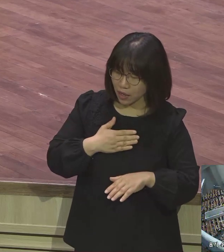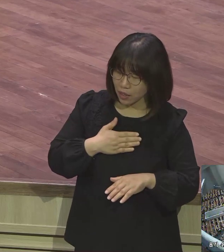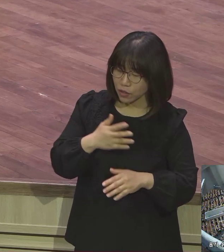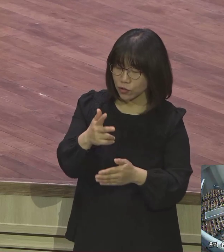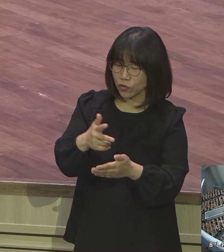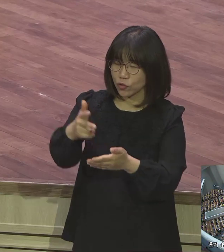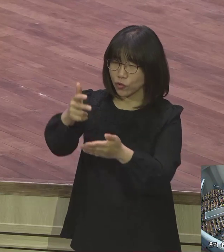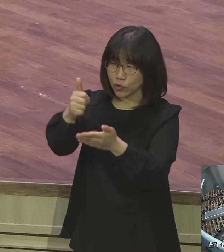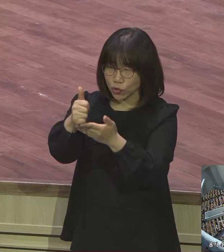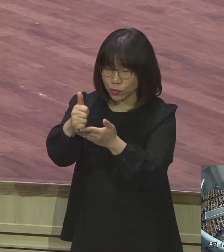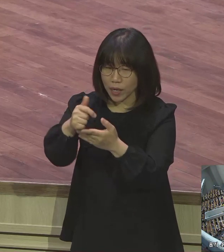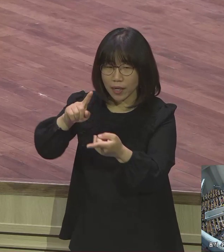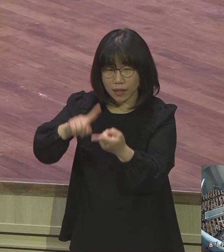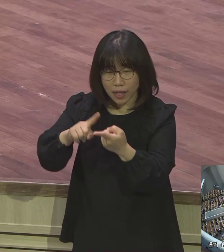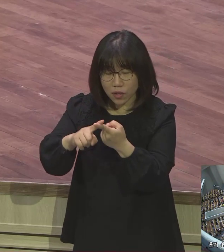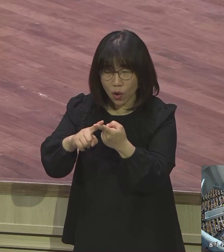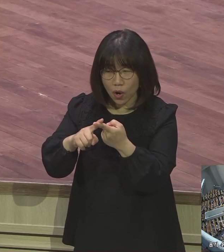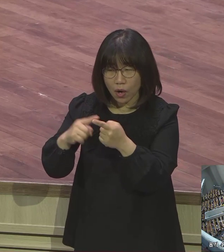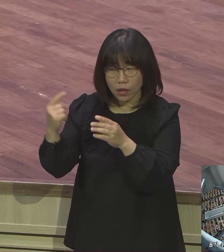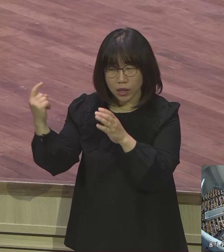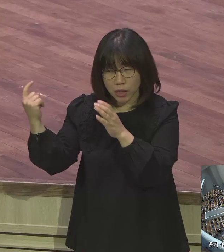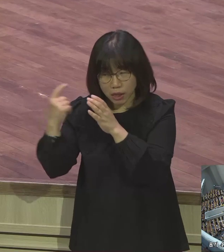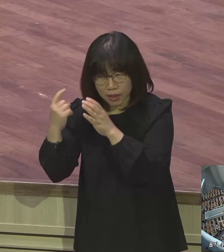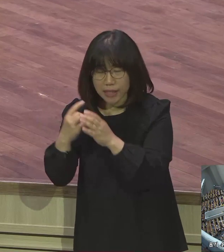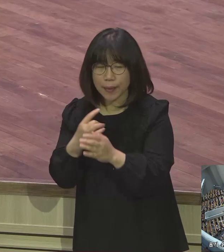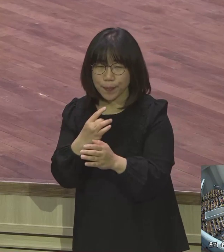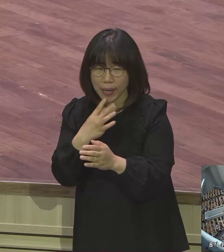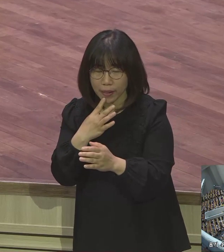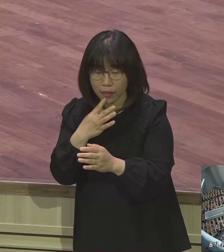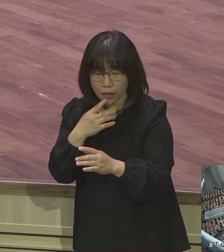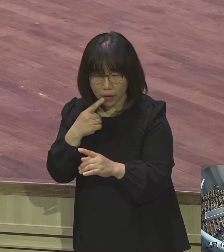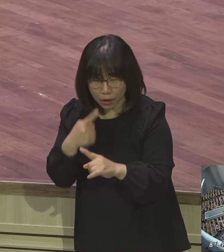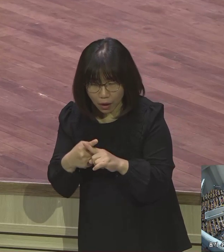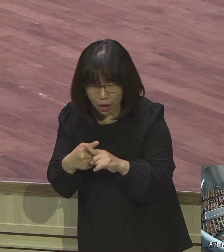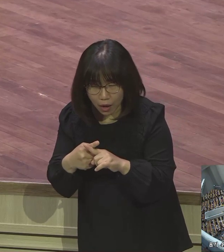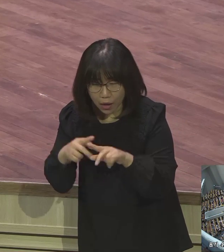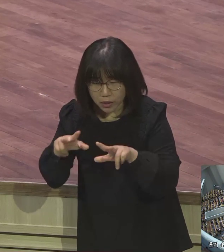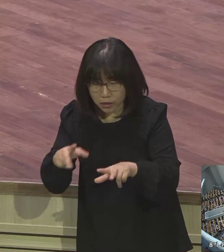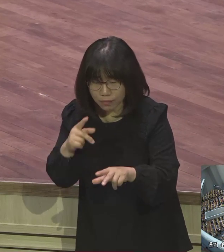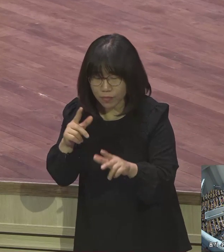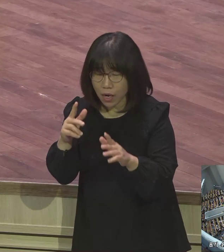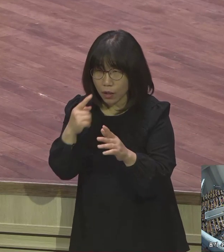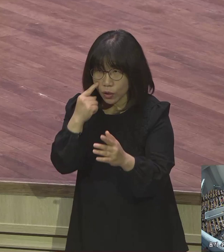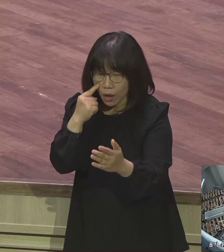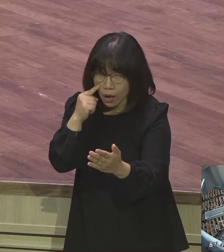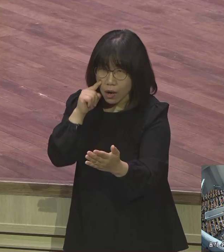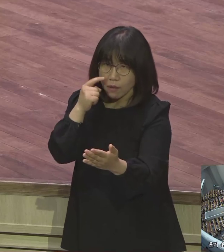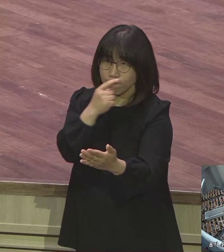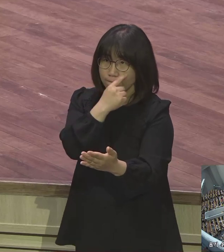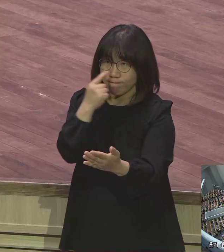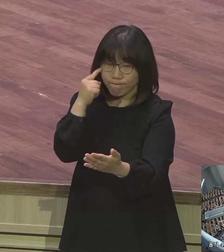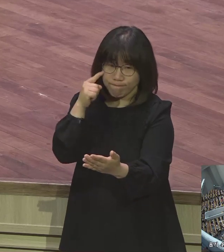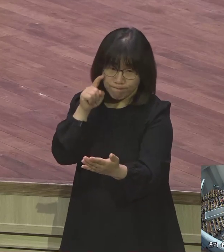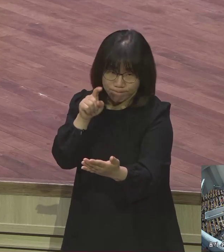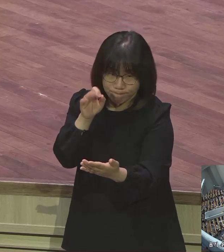기로만 듣게만 하여사오나 이제는 눈으로 주를 배웁나이다 둘 똑같아요